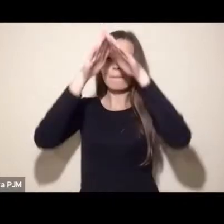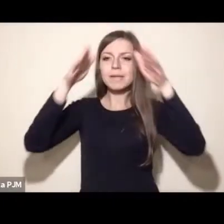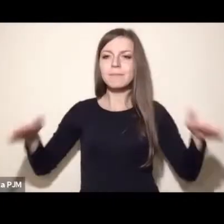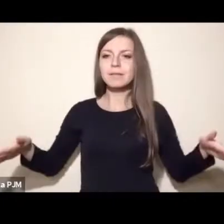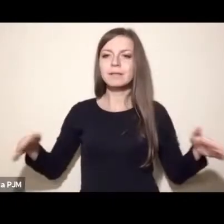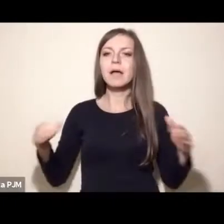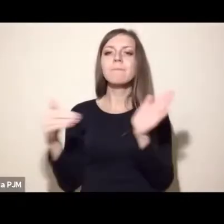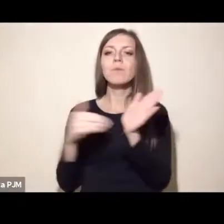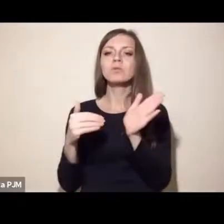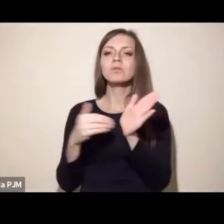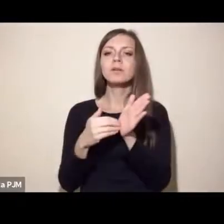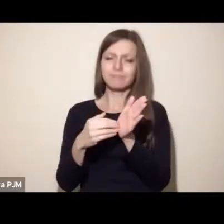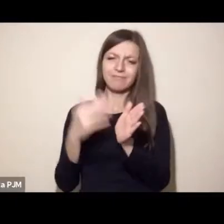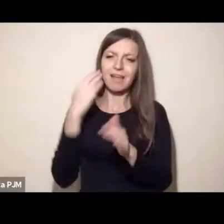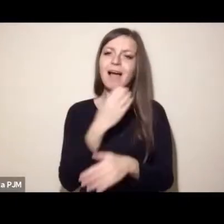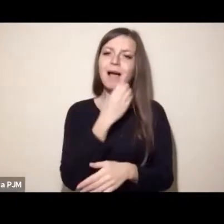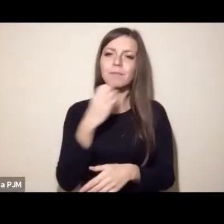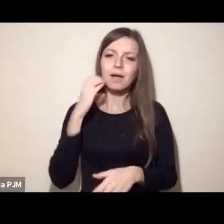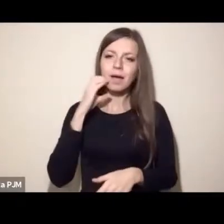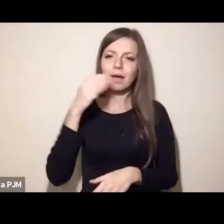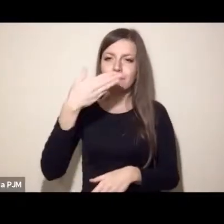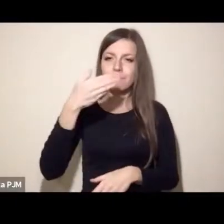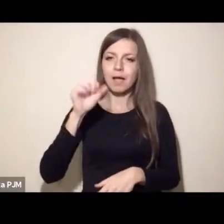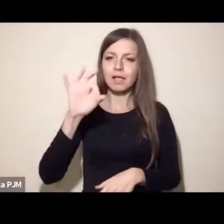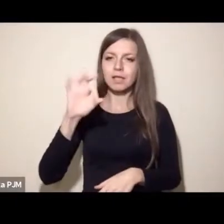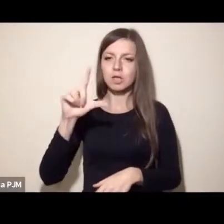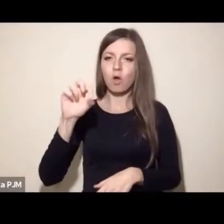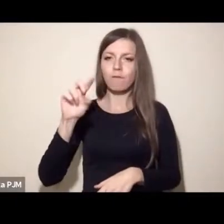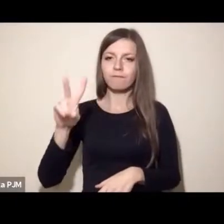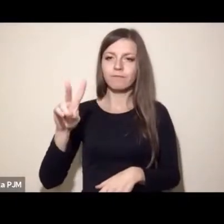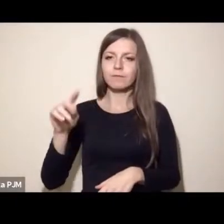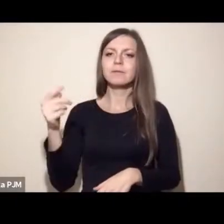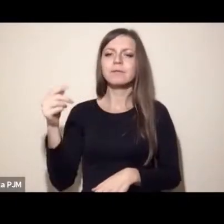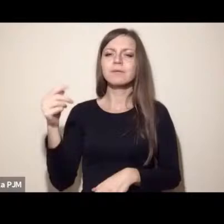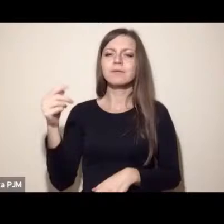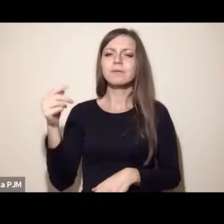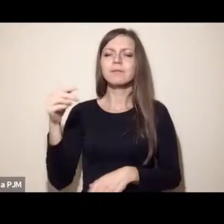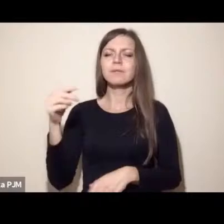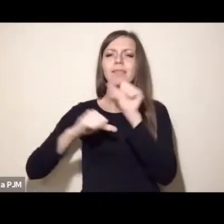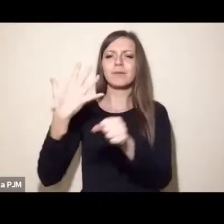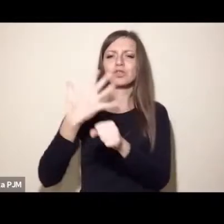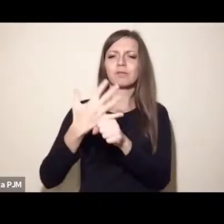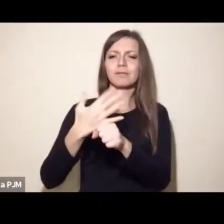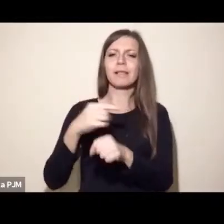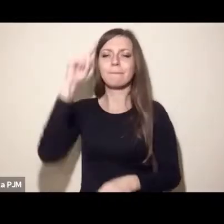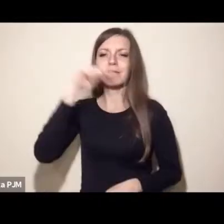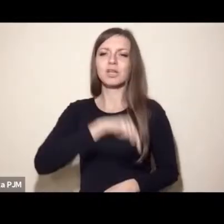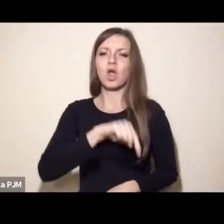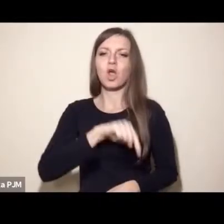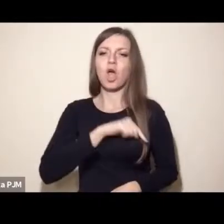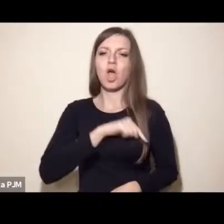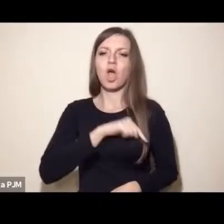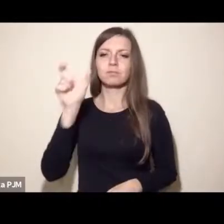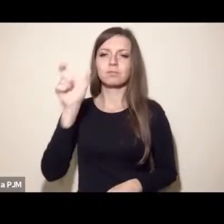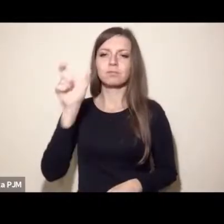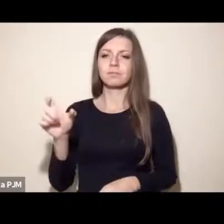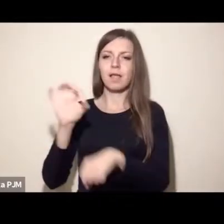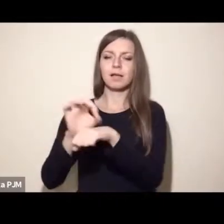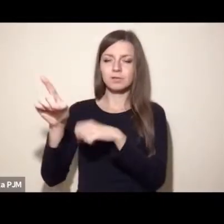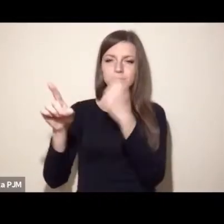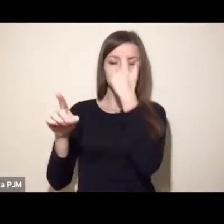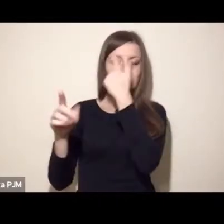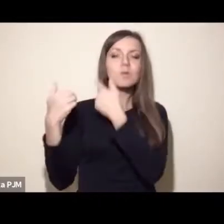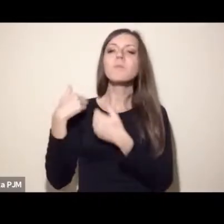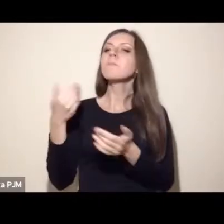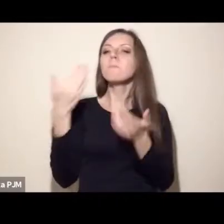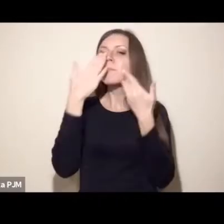Abrahama Maslowa z lat pięćdziesiątych, psychologa, który pokazał całą hierarchię, całą hierarchię potrzeb,